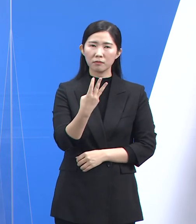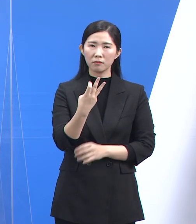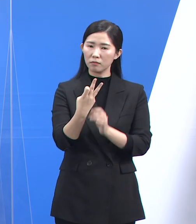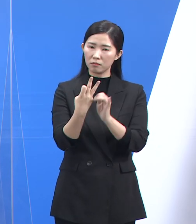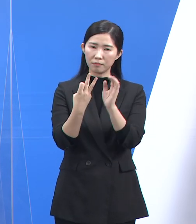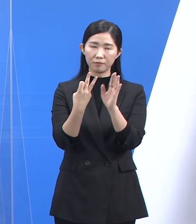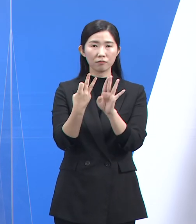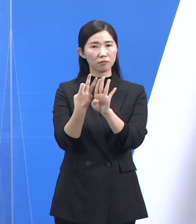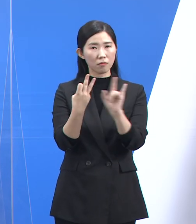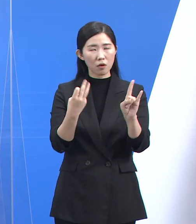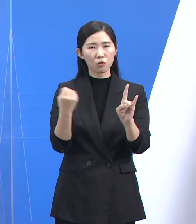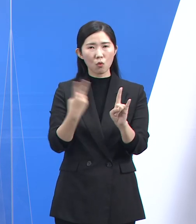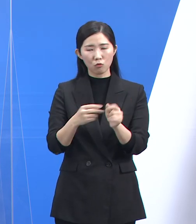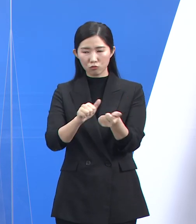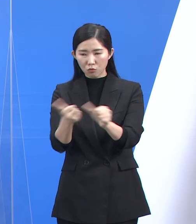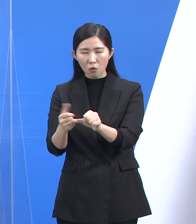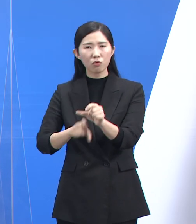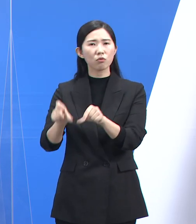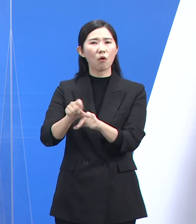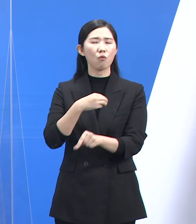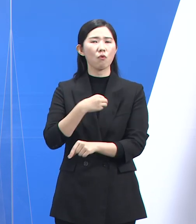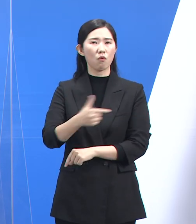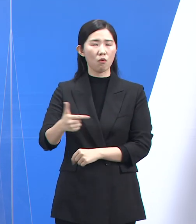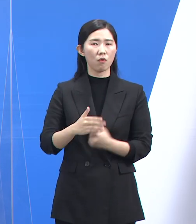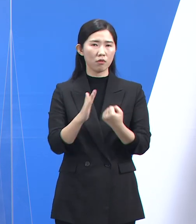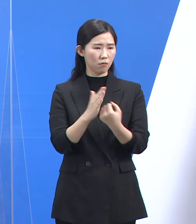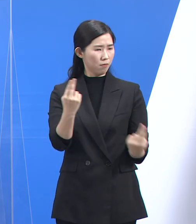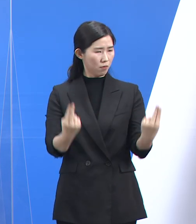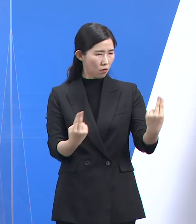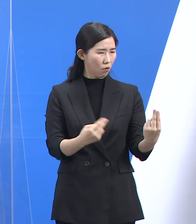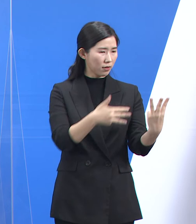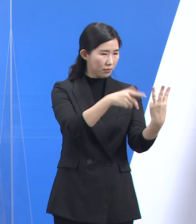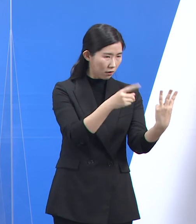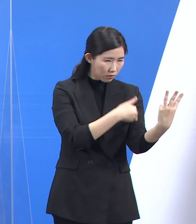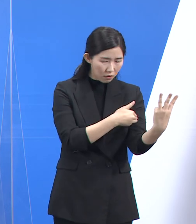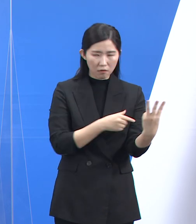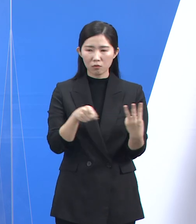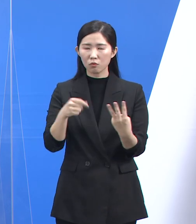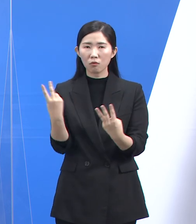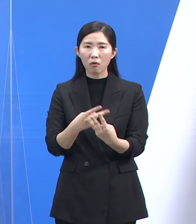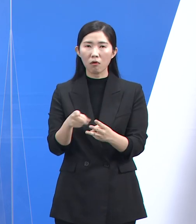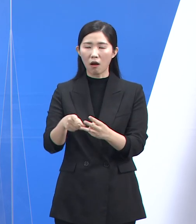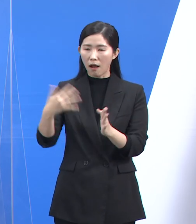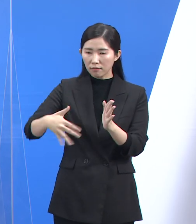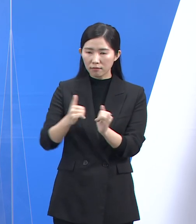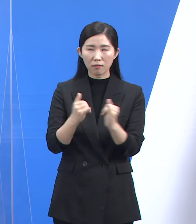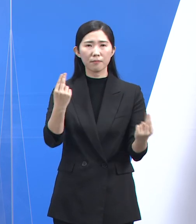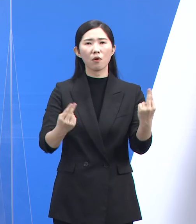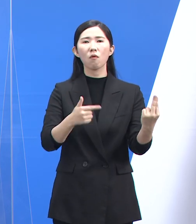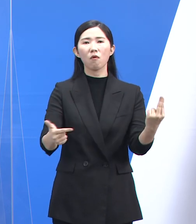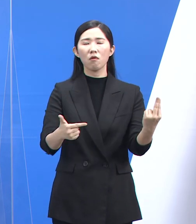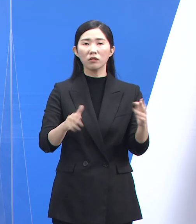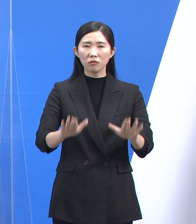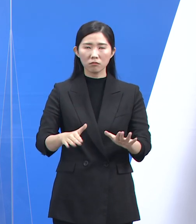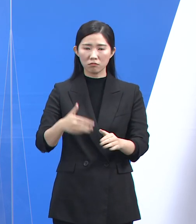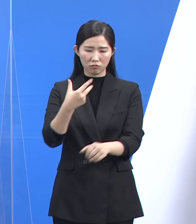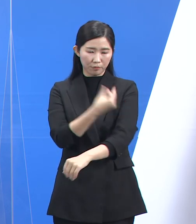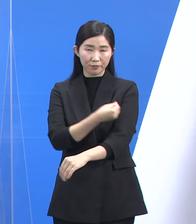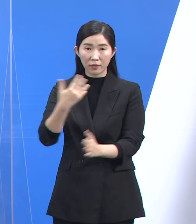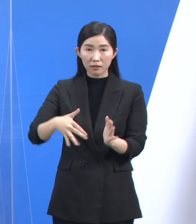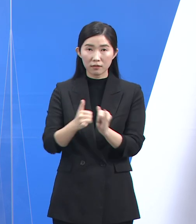나타났습니다. 이처럼 미접종자가 위중증과 사망 사례의 상당수를 차지하고 있는 만큼 아직 백신을 접종하지 않은 60세 이상 도민